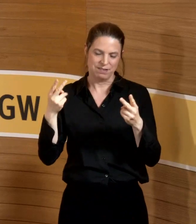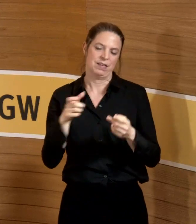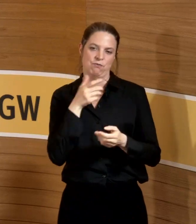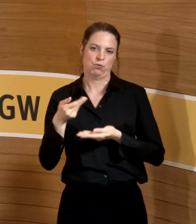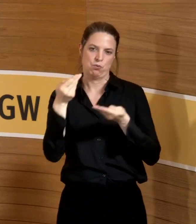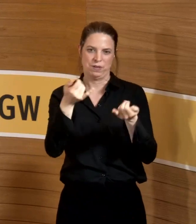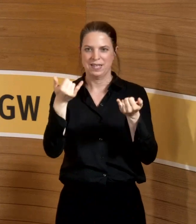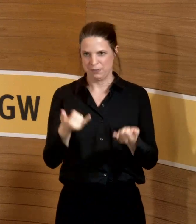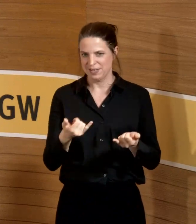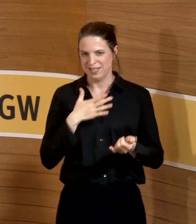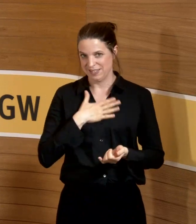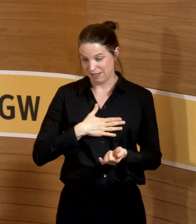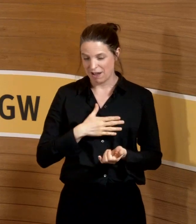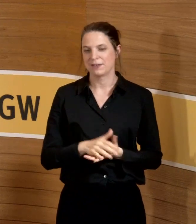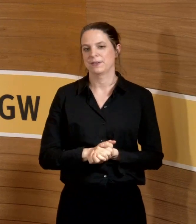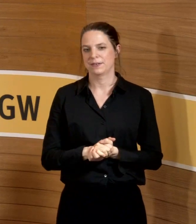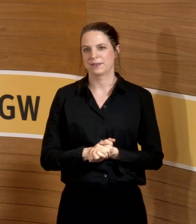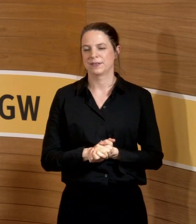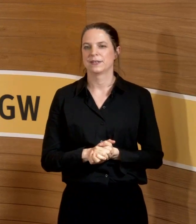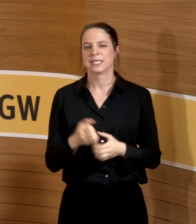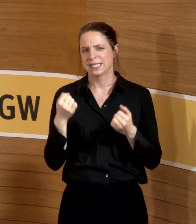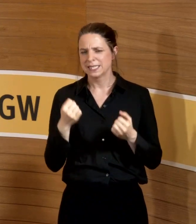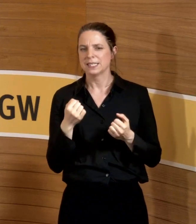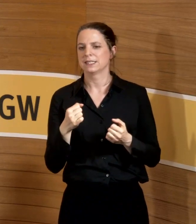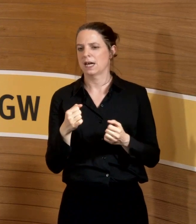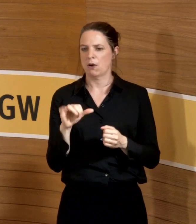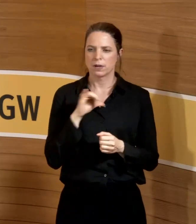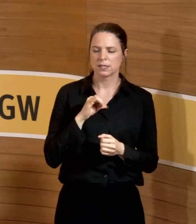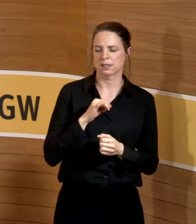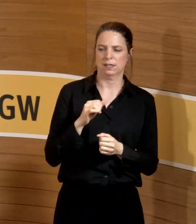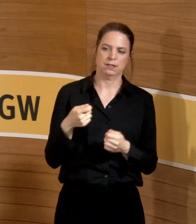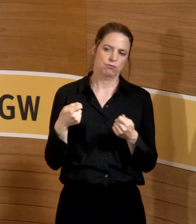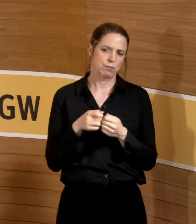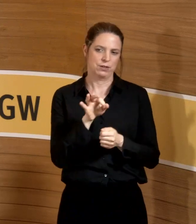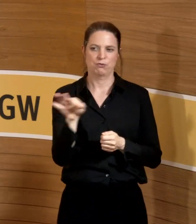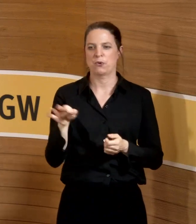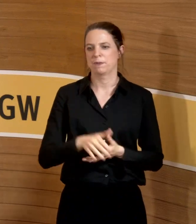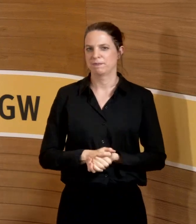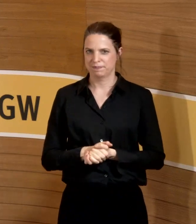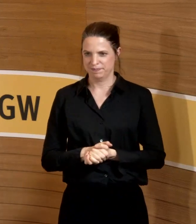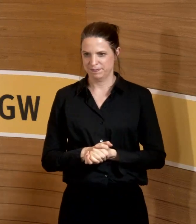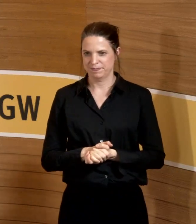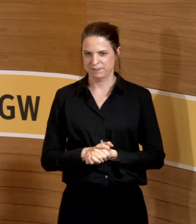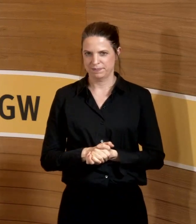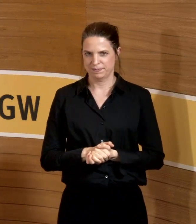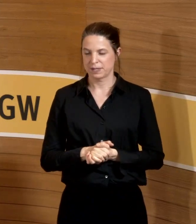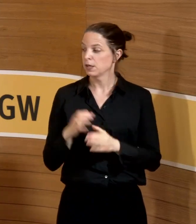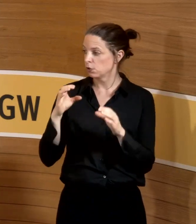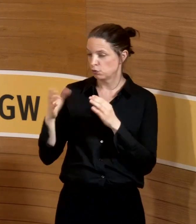wichtige Thema tatsächlich nochmal sich zu interessieren und dem zuzuhören. Gibt es aus dem